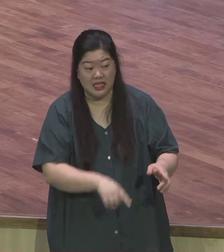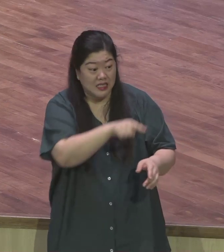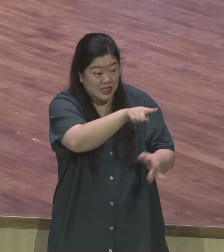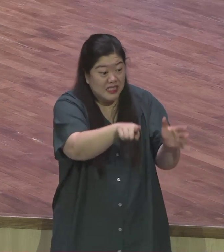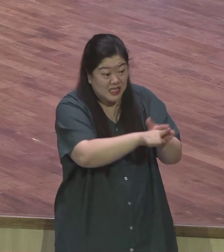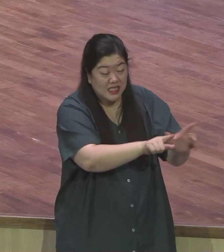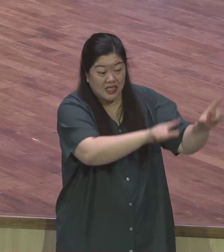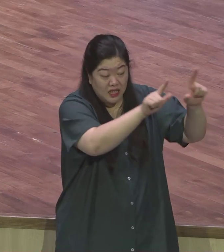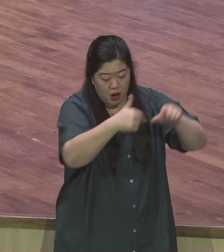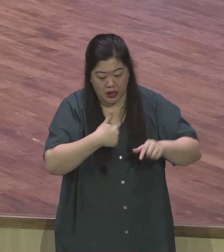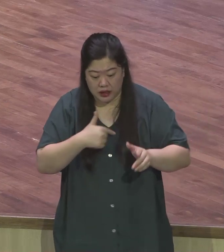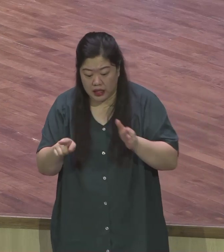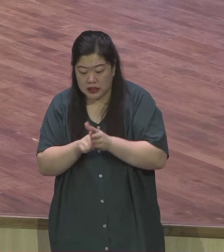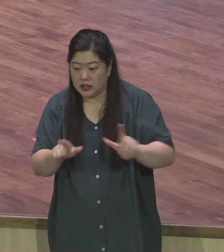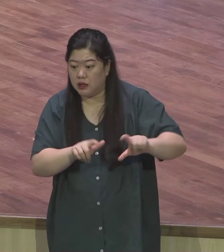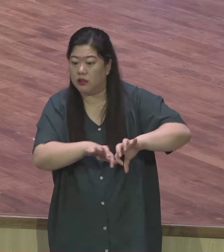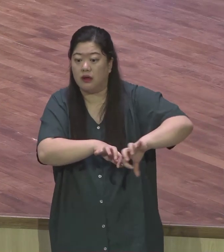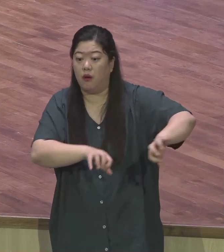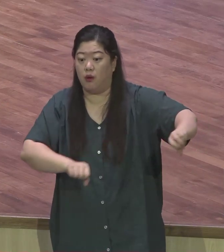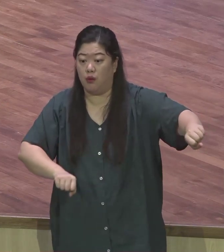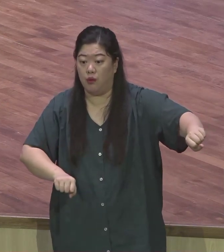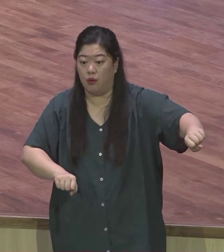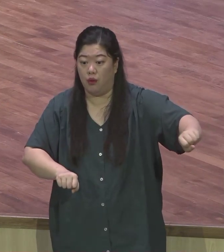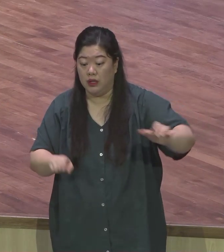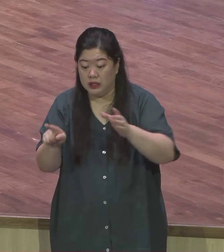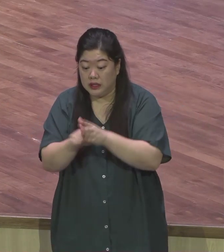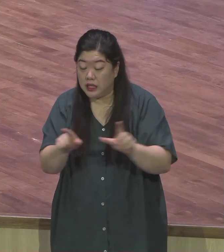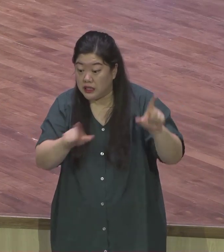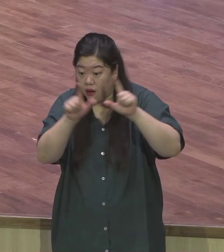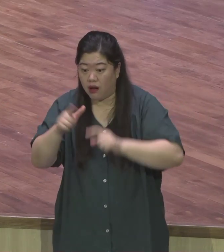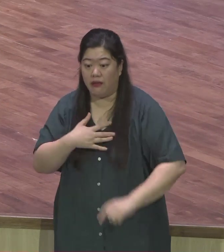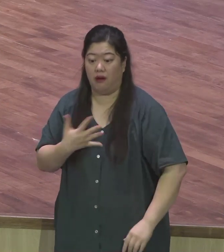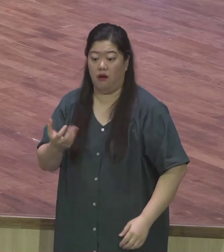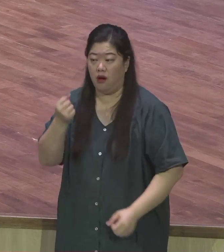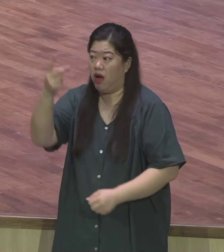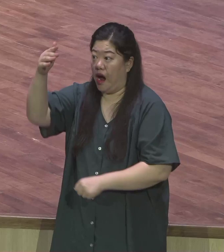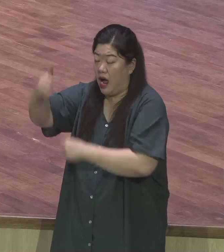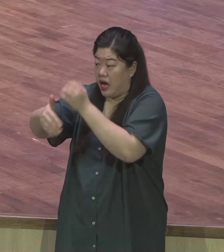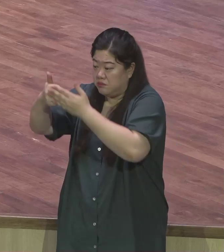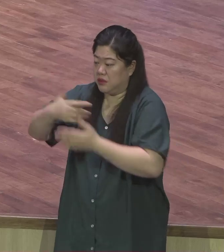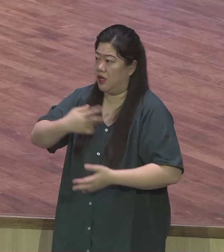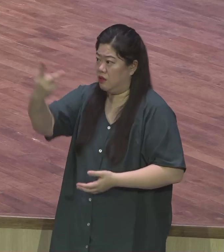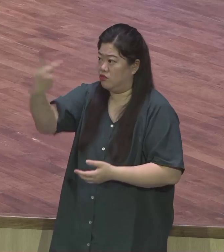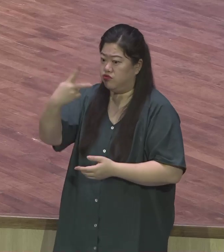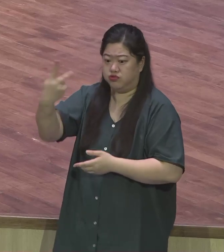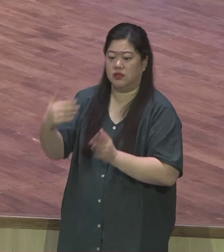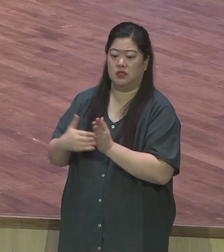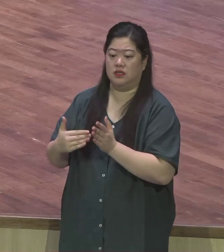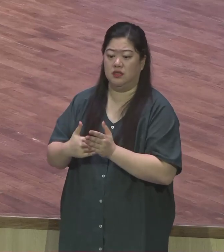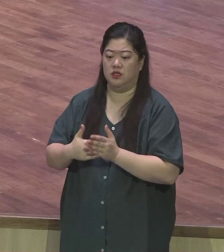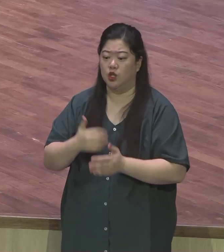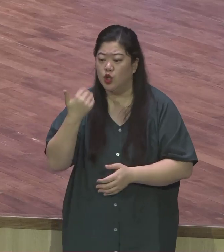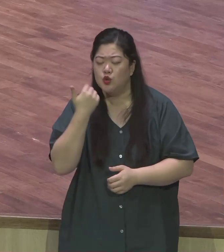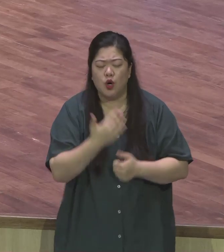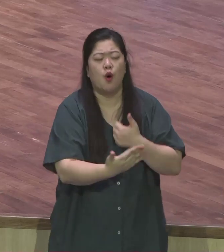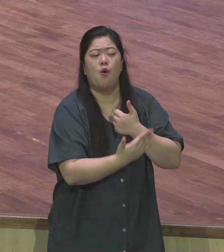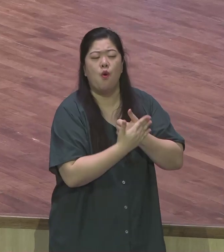사실은 내 안에 나중심, 자기중심 너무도 많이 있습니다 우리가 신앙생활에 언제 갈등을 하냐 언제